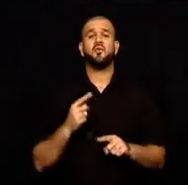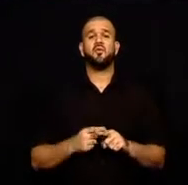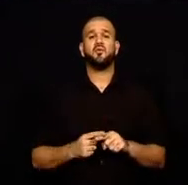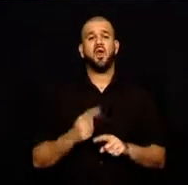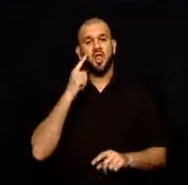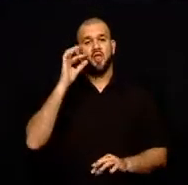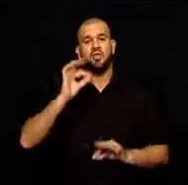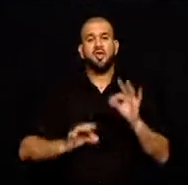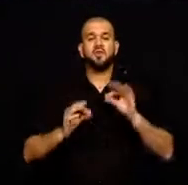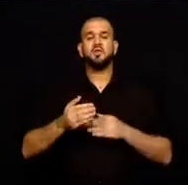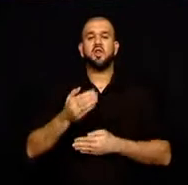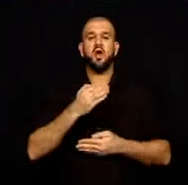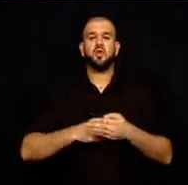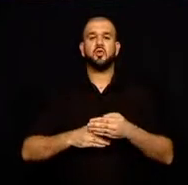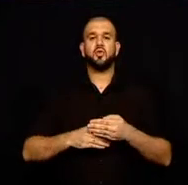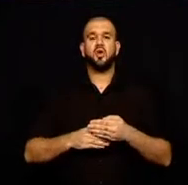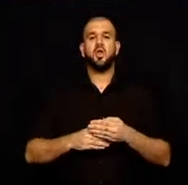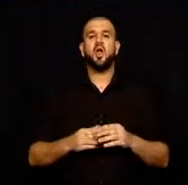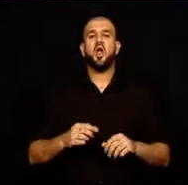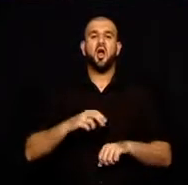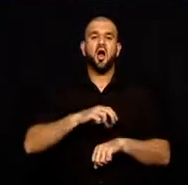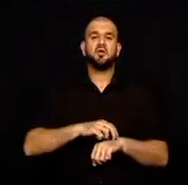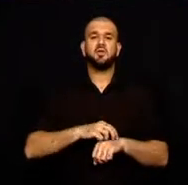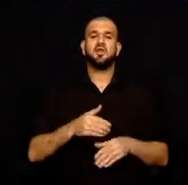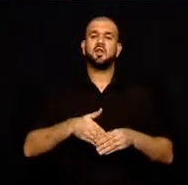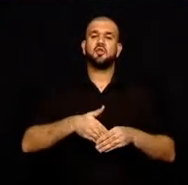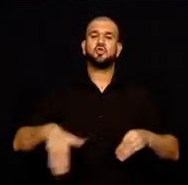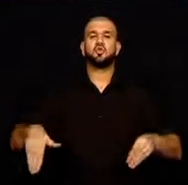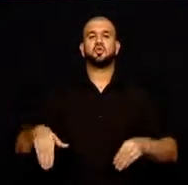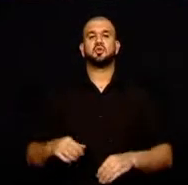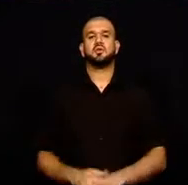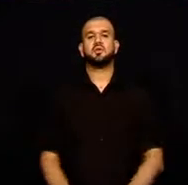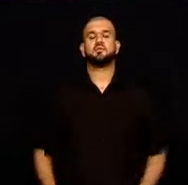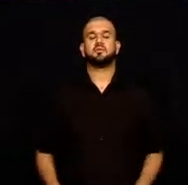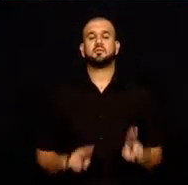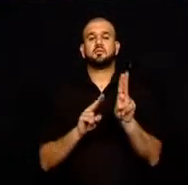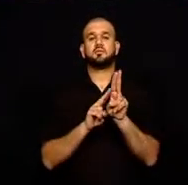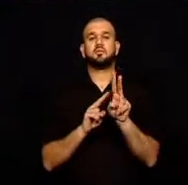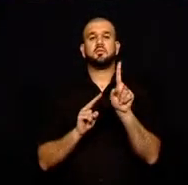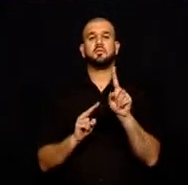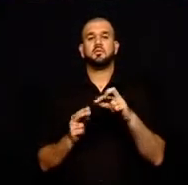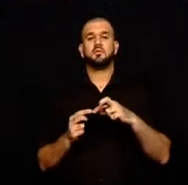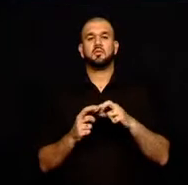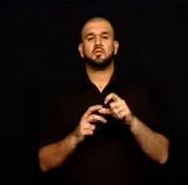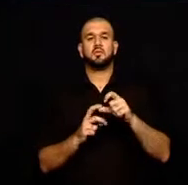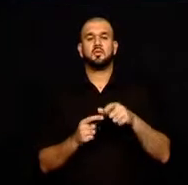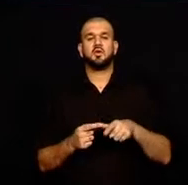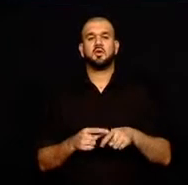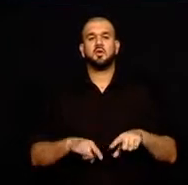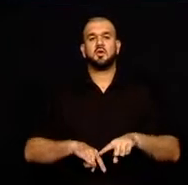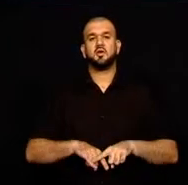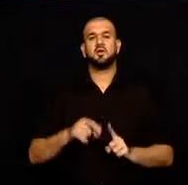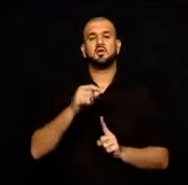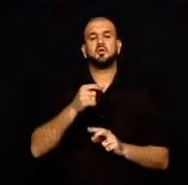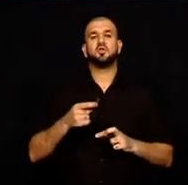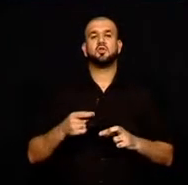kaldırılmış ve tedavisinin ardından taburca edilmişti. Kırşehir'de tekbir